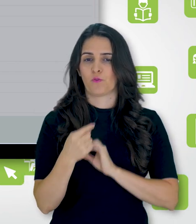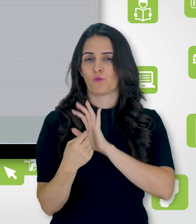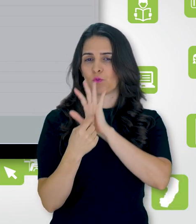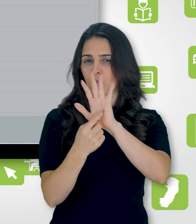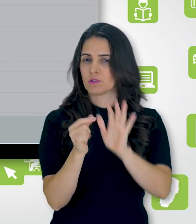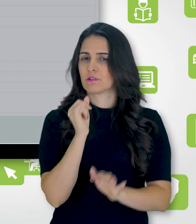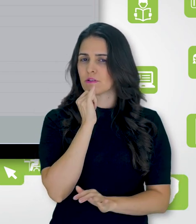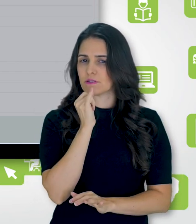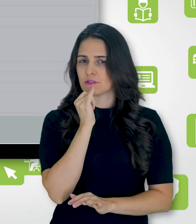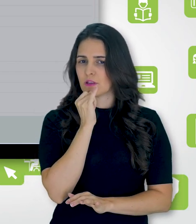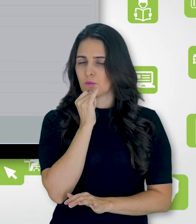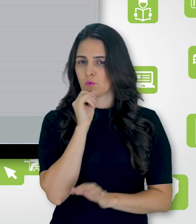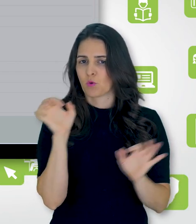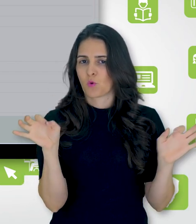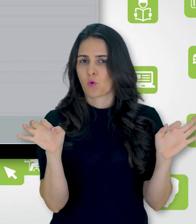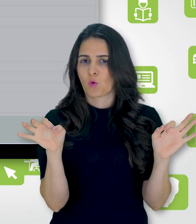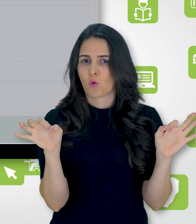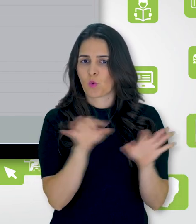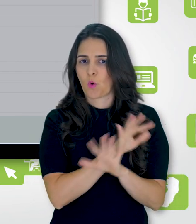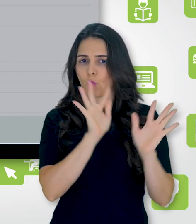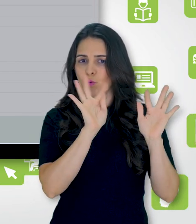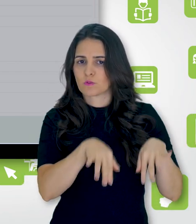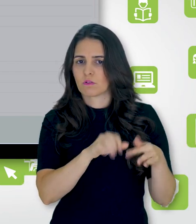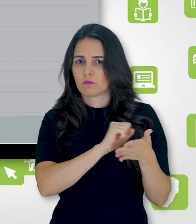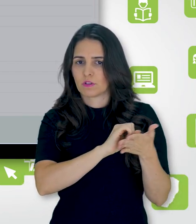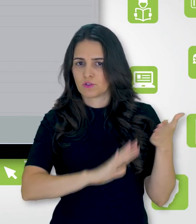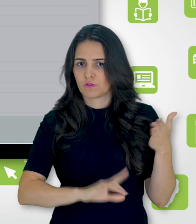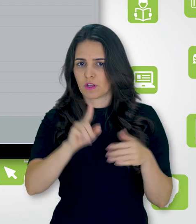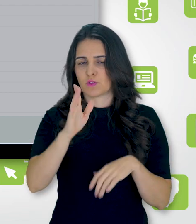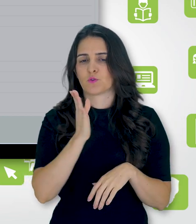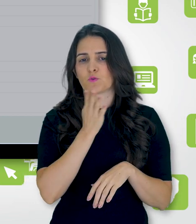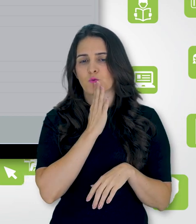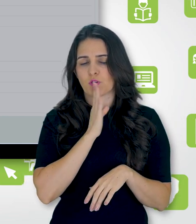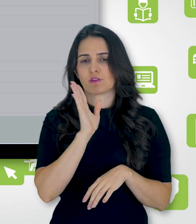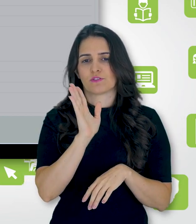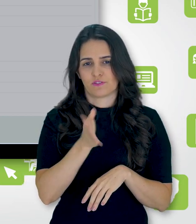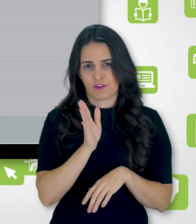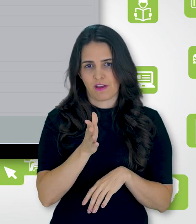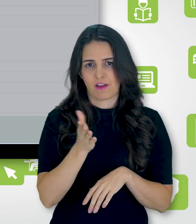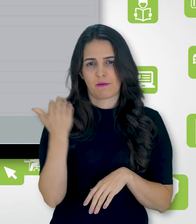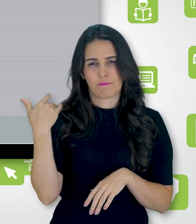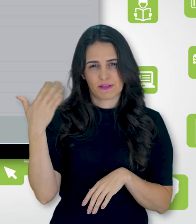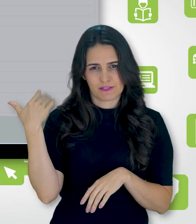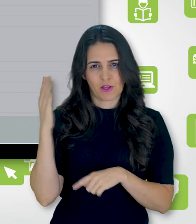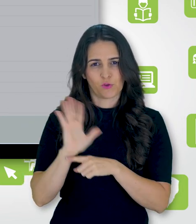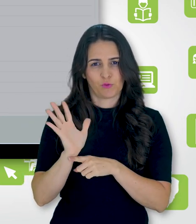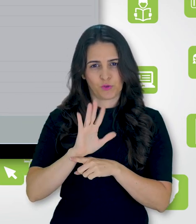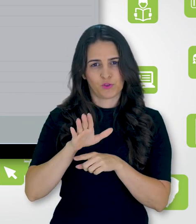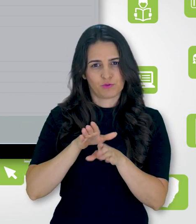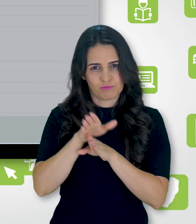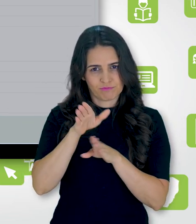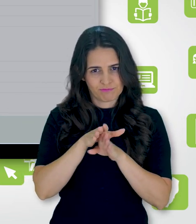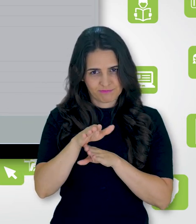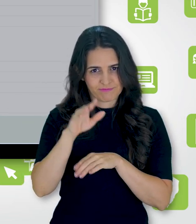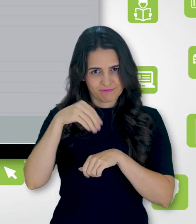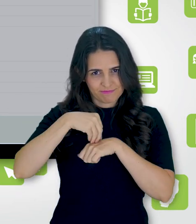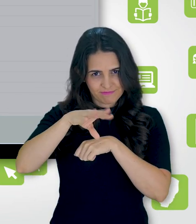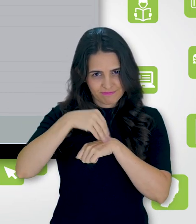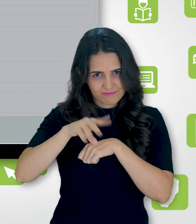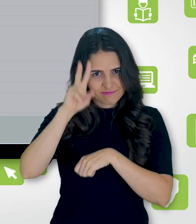com conclusão da atividade, que você já deve ter estudado em um tutorial anterior. Se não, consulte